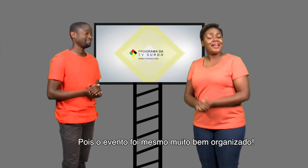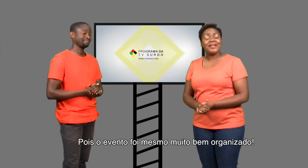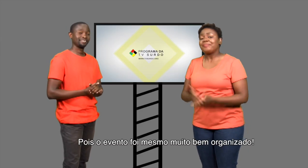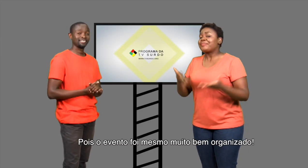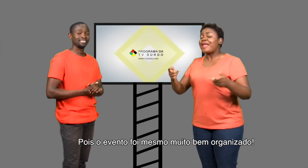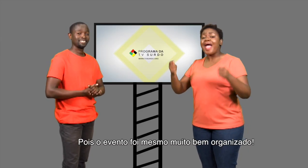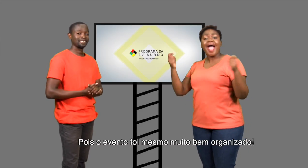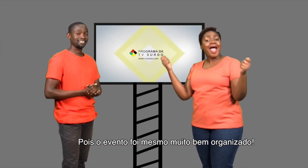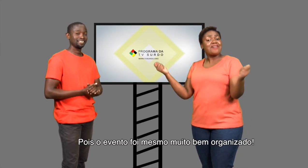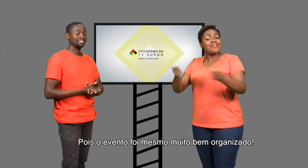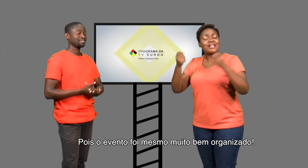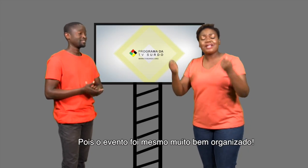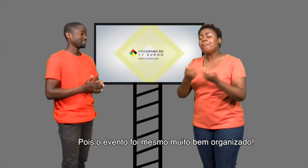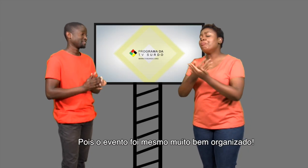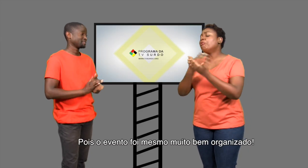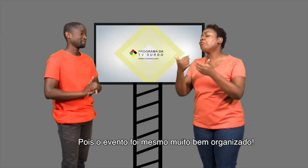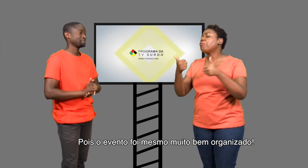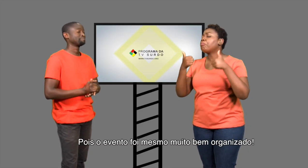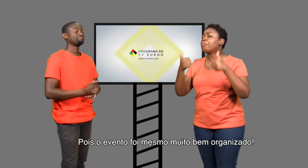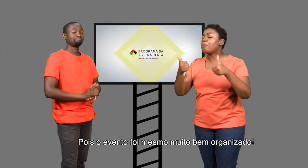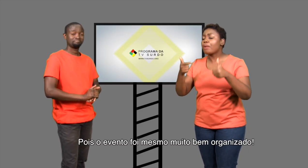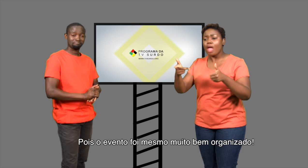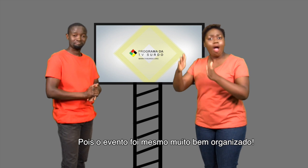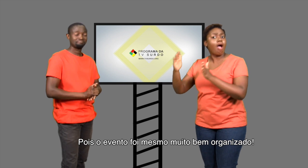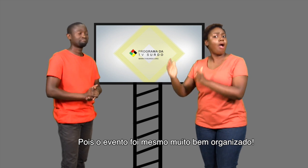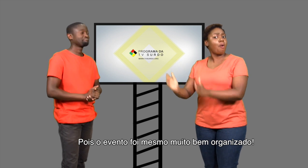Pois, o evento foi mesmo muito bem organizado.